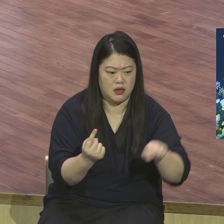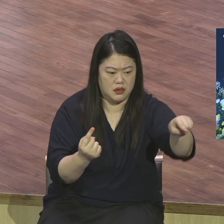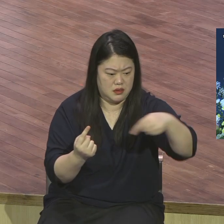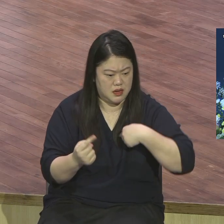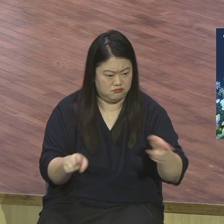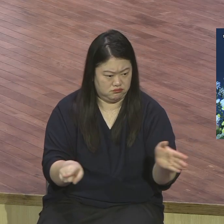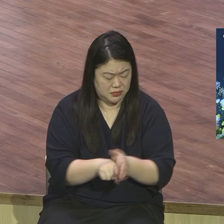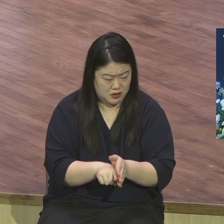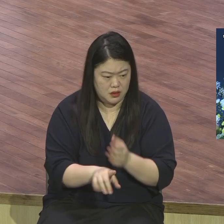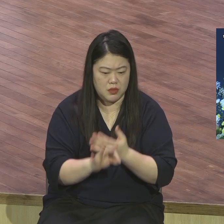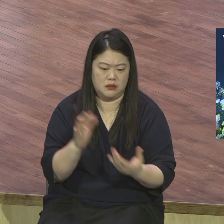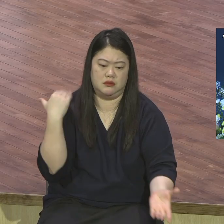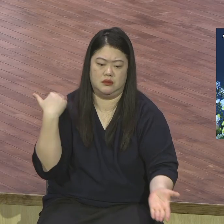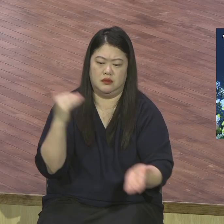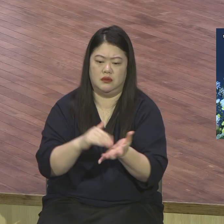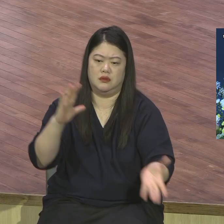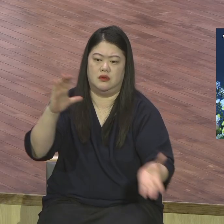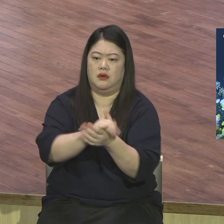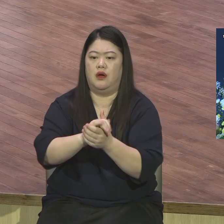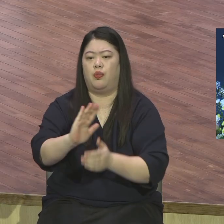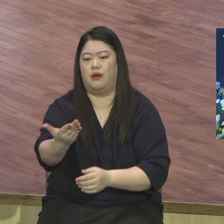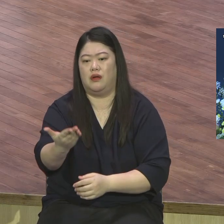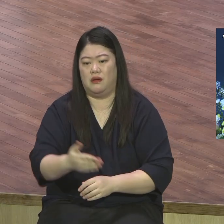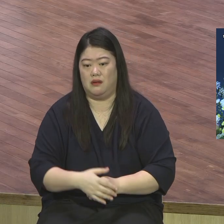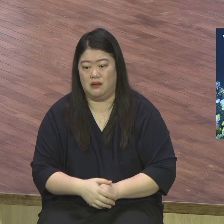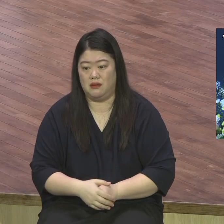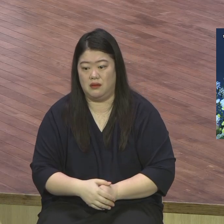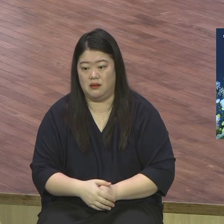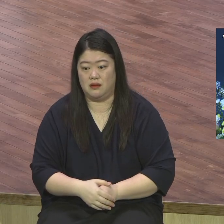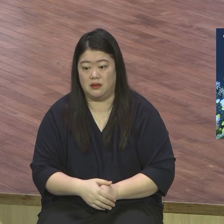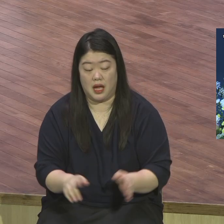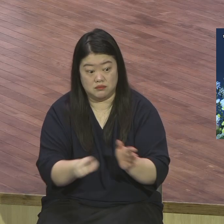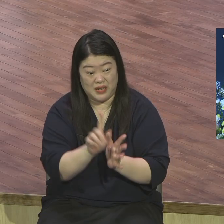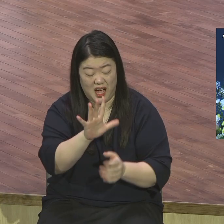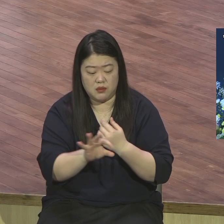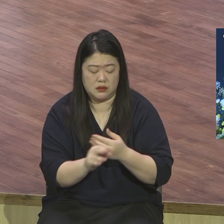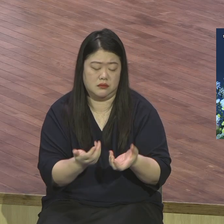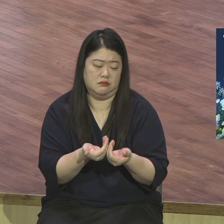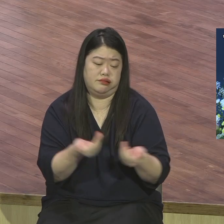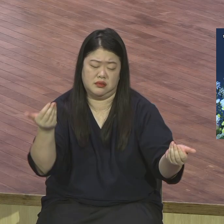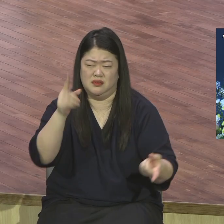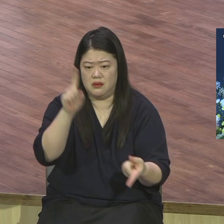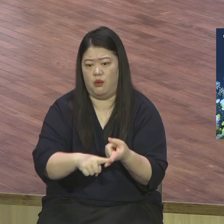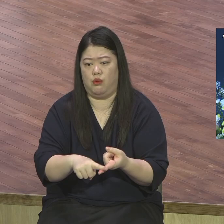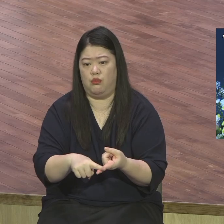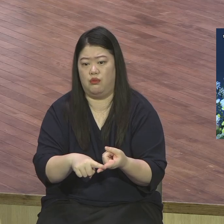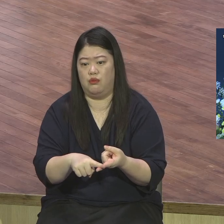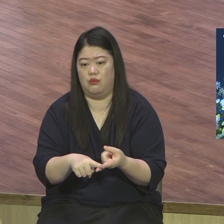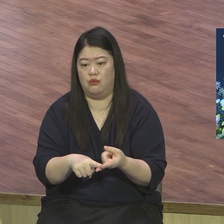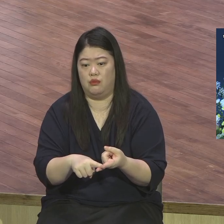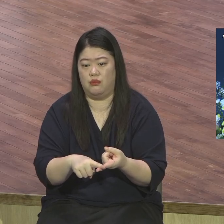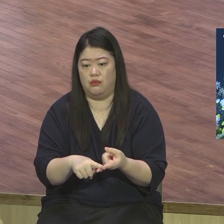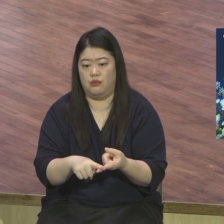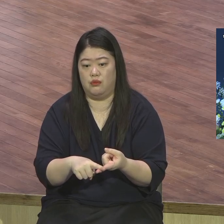정거 정거 어떻게 예수님이다 완벽히 해결됐는데 그 정거 정거가 부활입니다